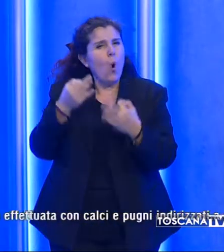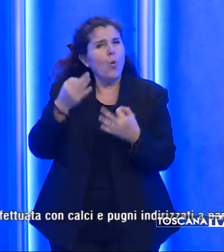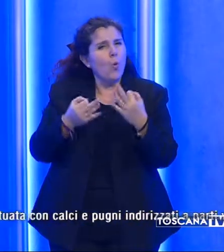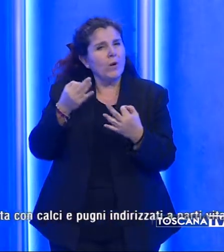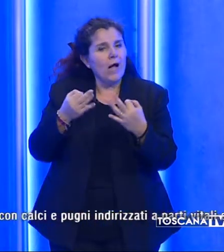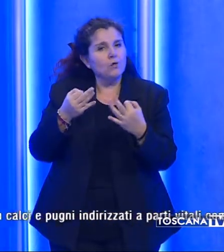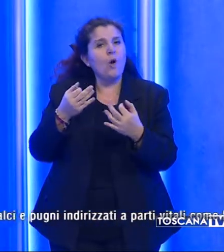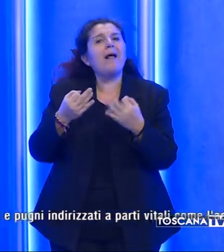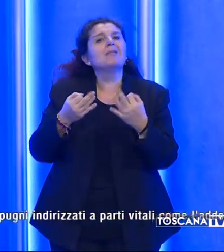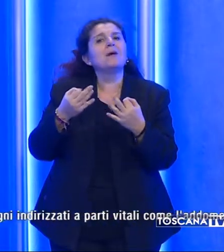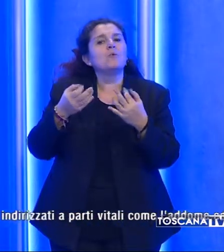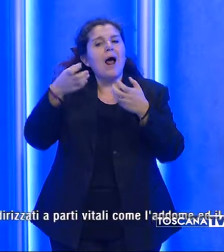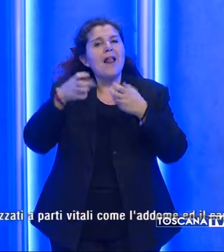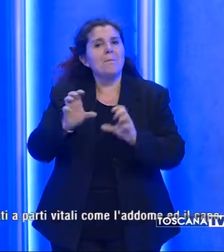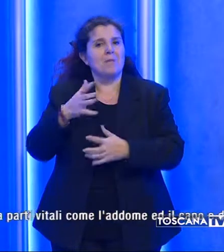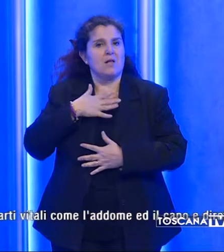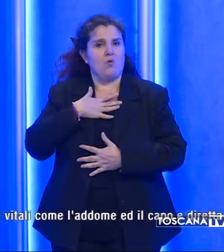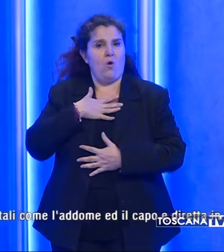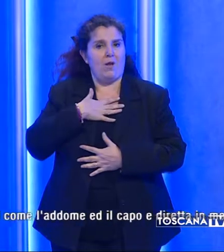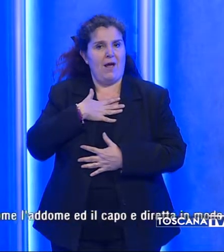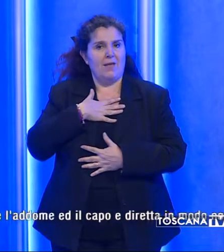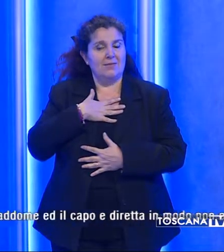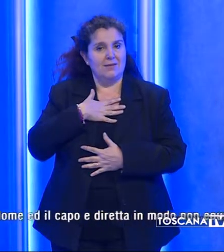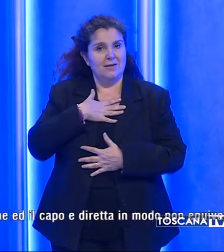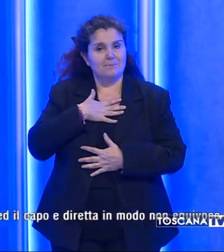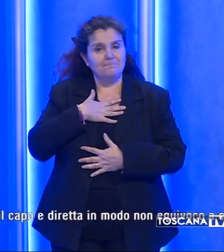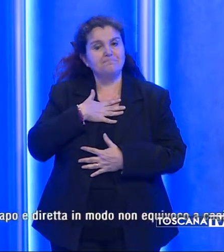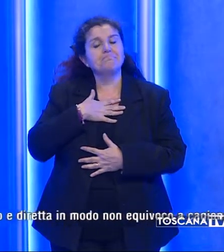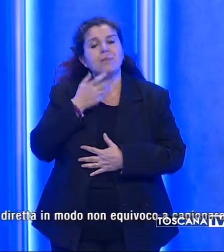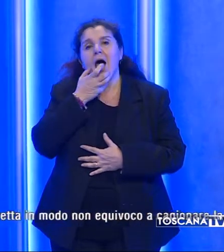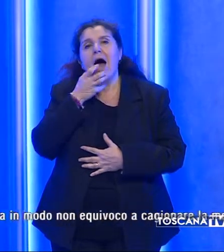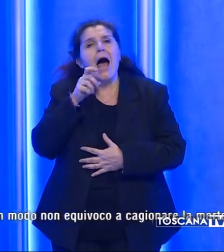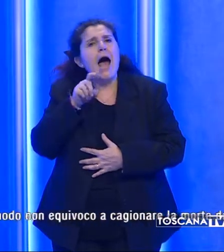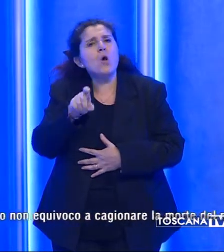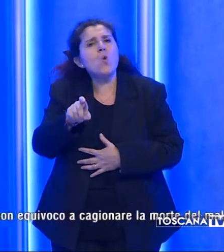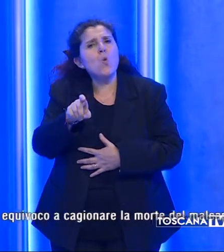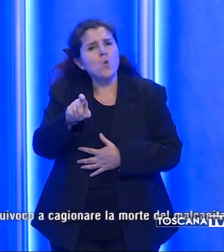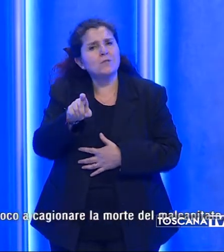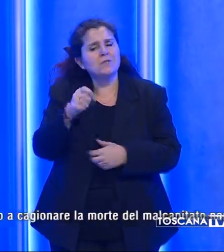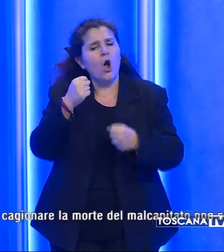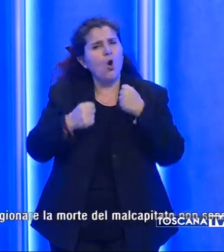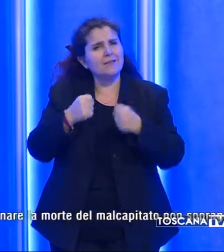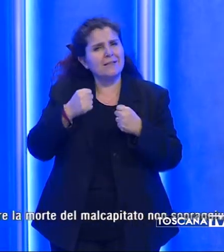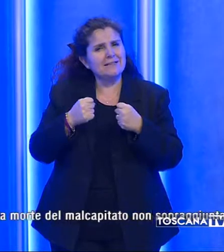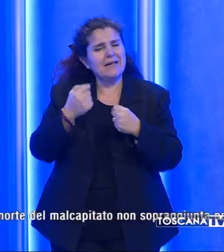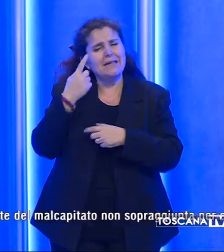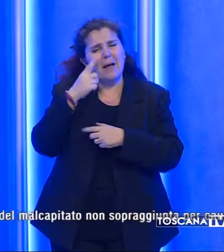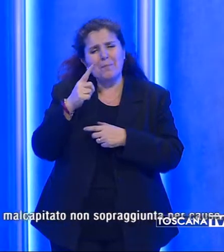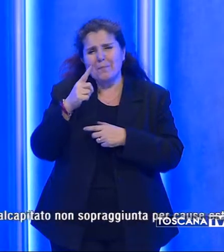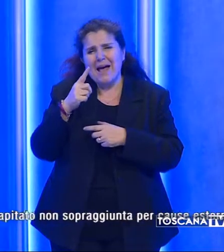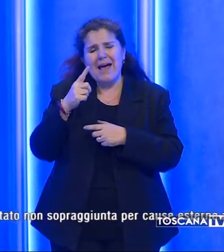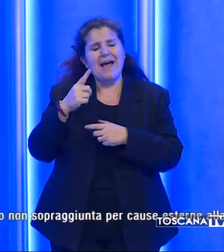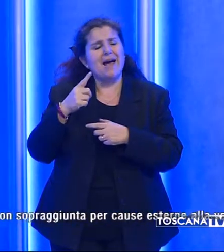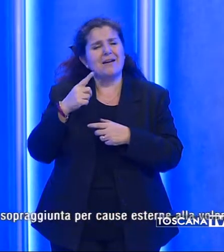presso il Tribunale per i minorenni. L'accusa è stata contestata in relazione alla ferocia